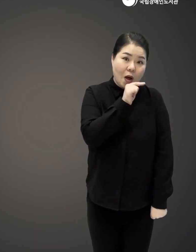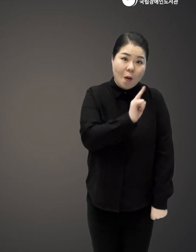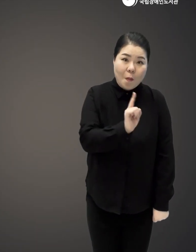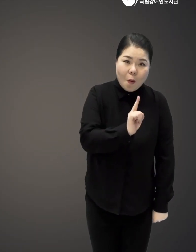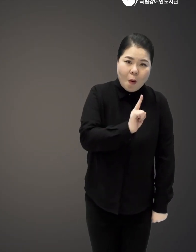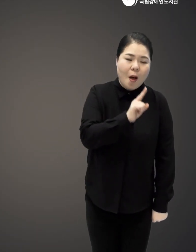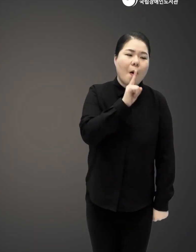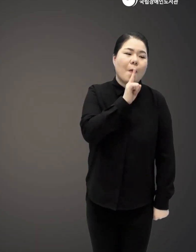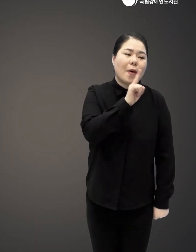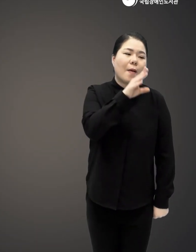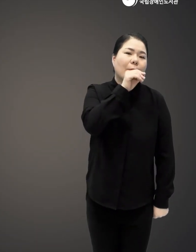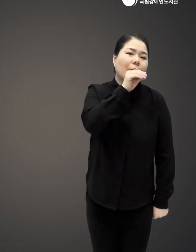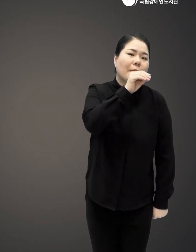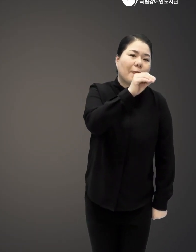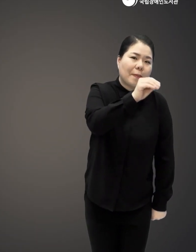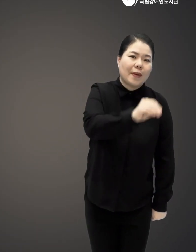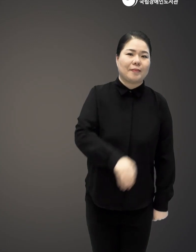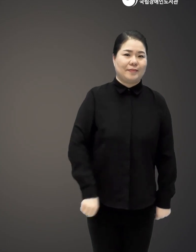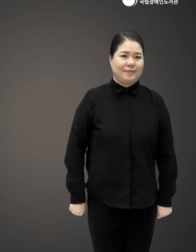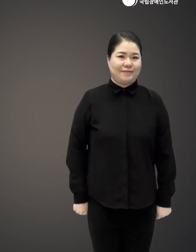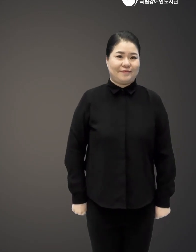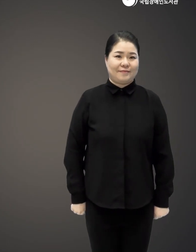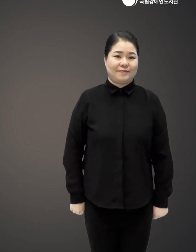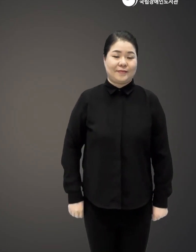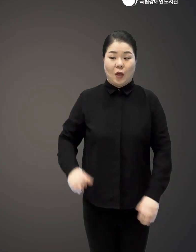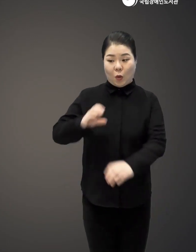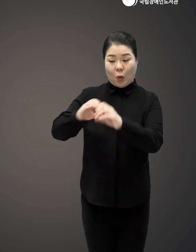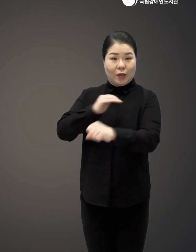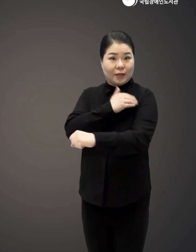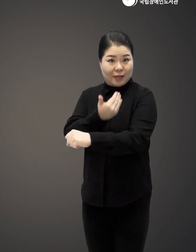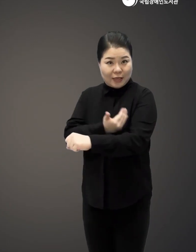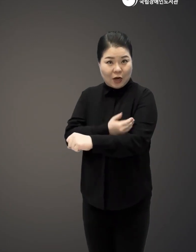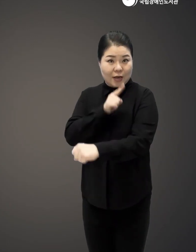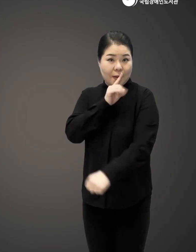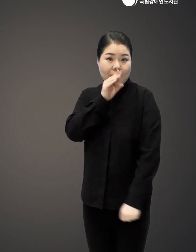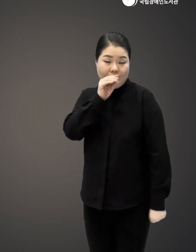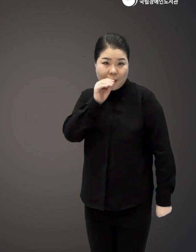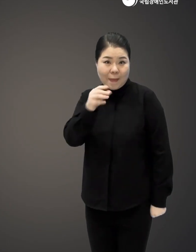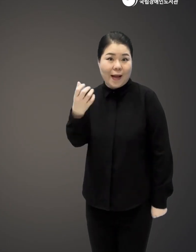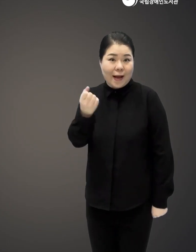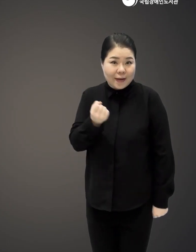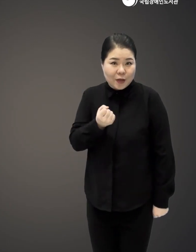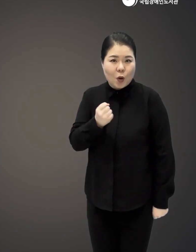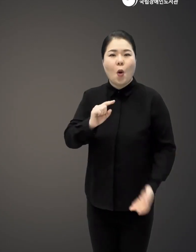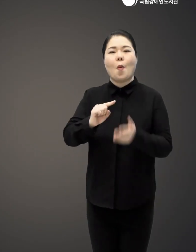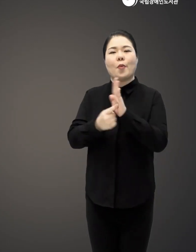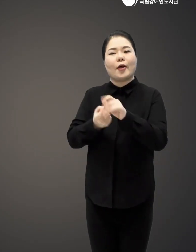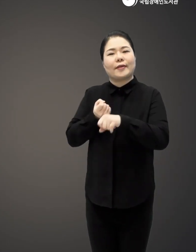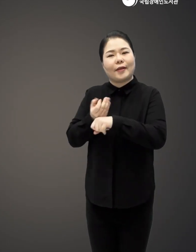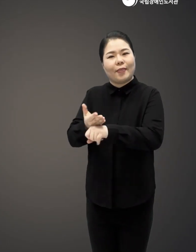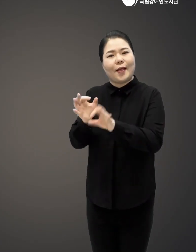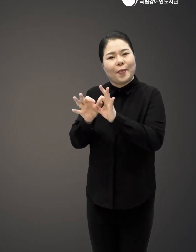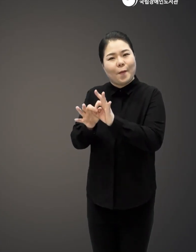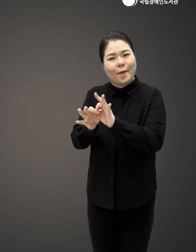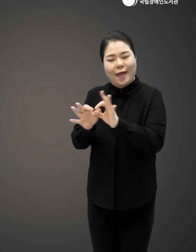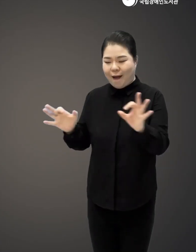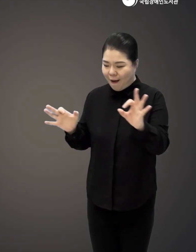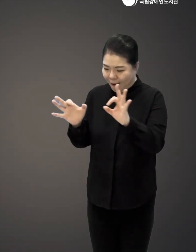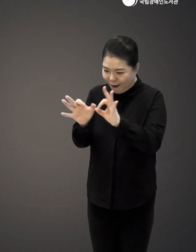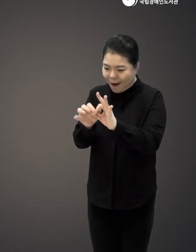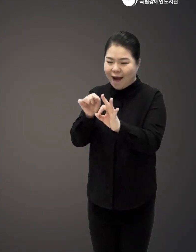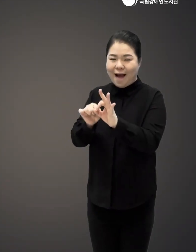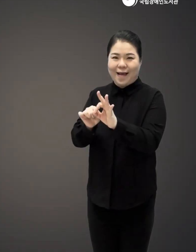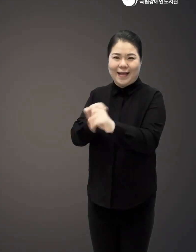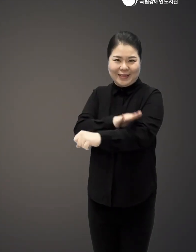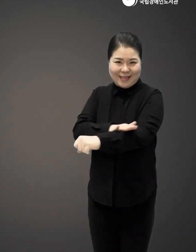말 그대로 언어를 구사하는 거고요 소통 능력은 이 언어를 가지고 표현하고 전달해서 우리가 서로 관계를